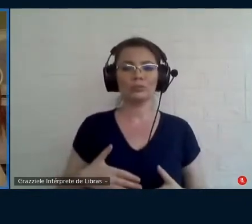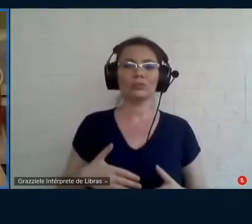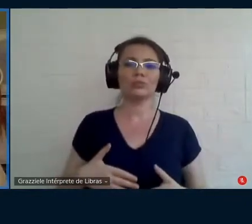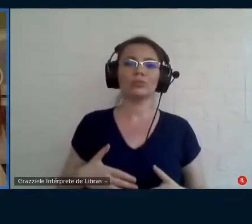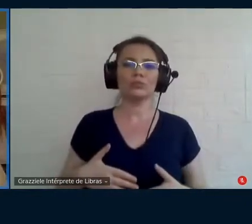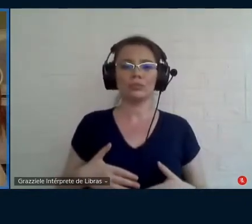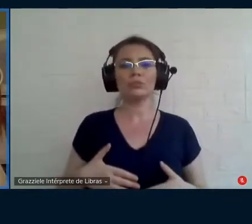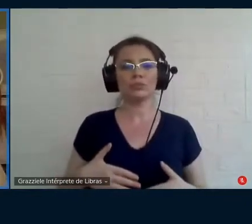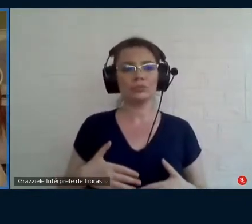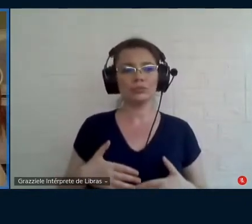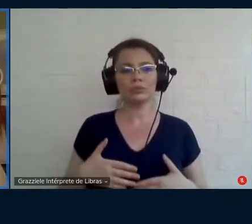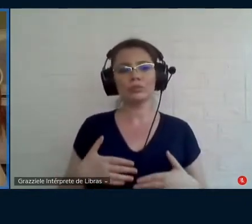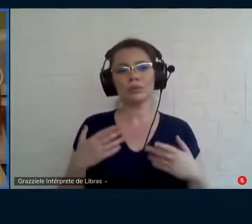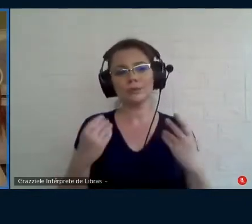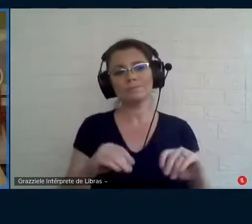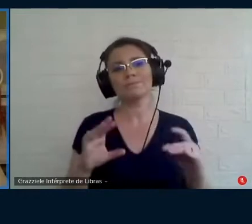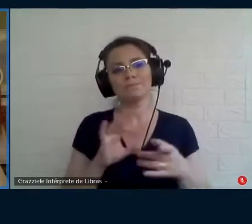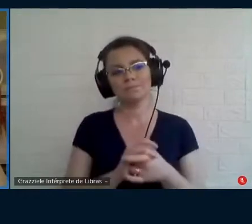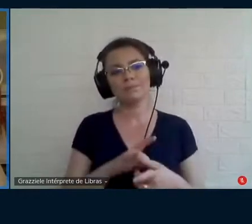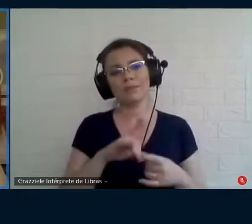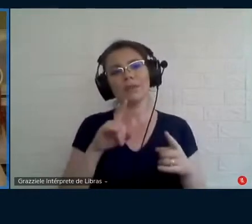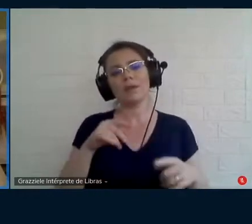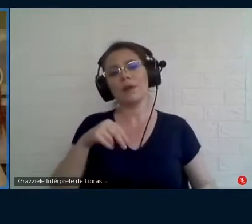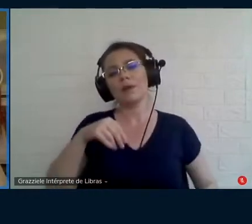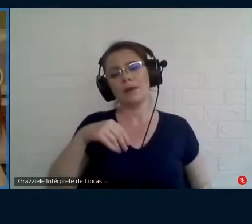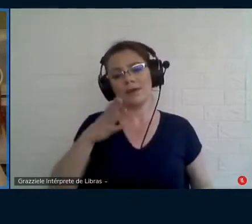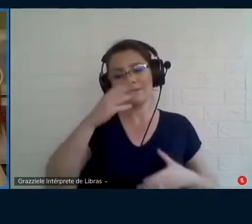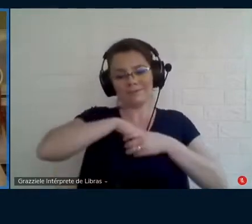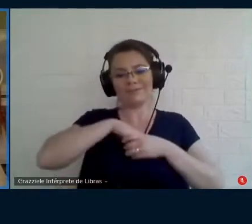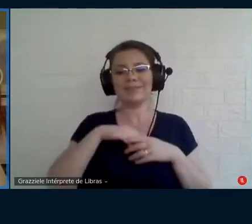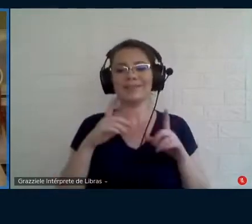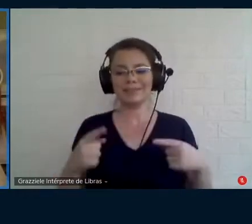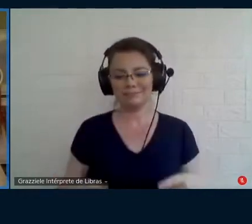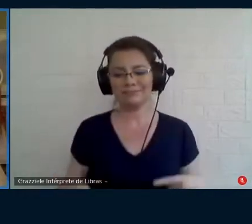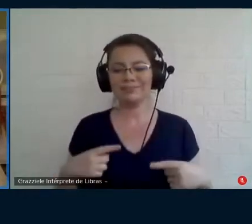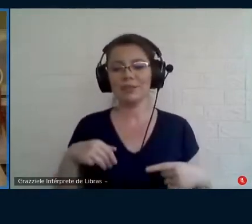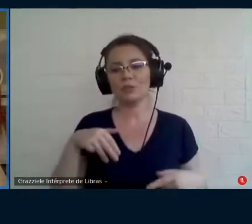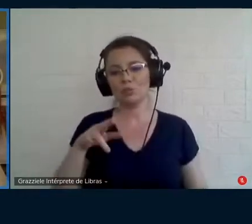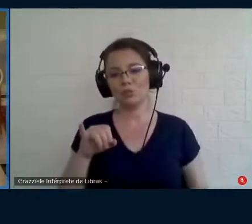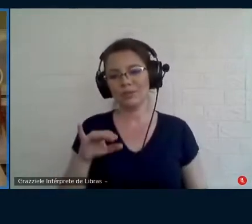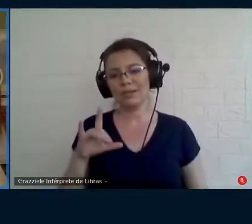pela musicalidade tem aí todo um processo de